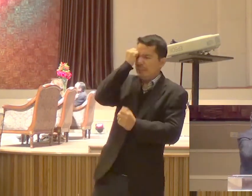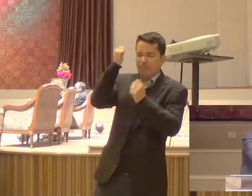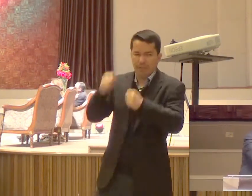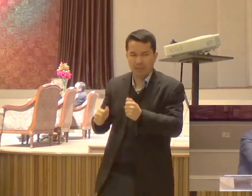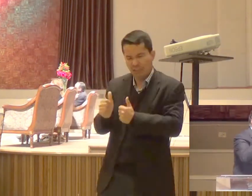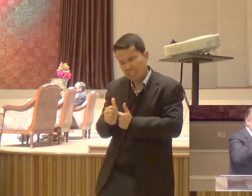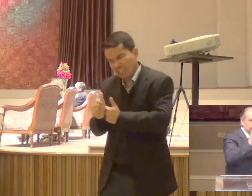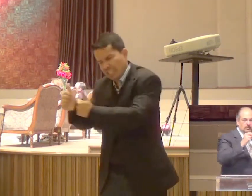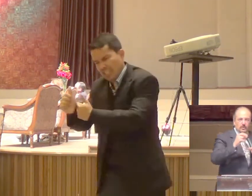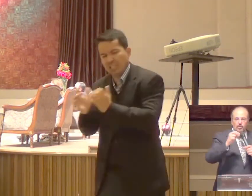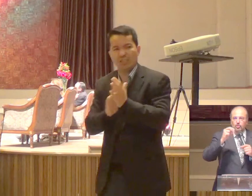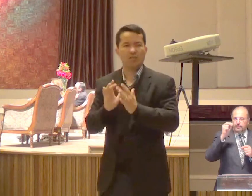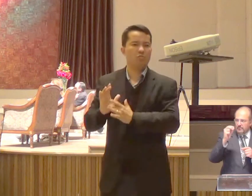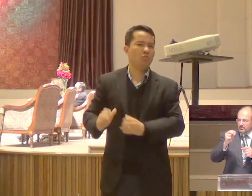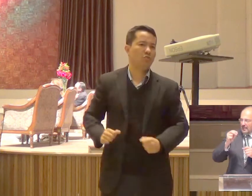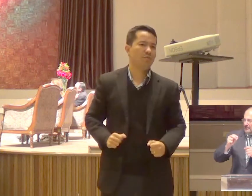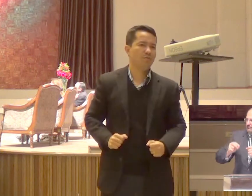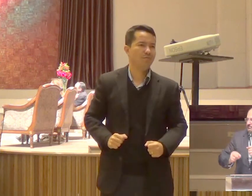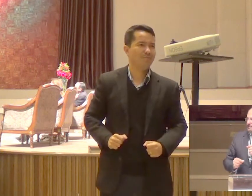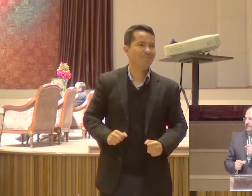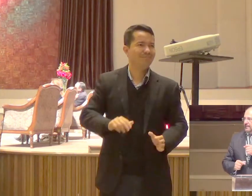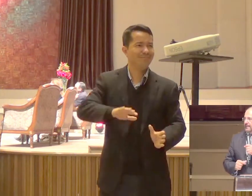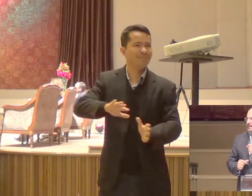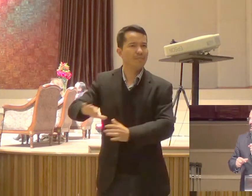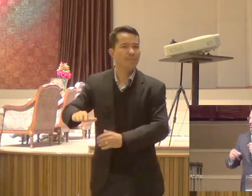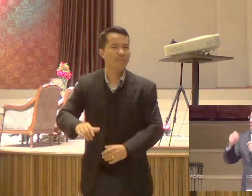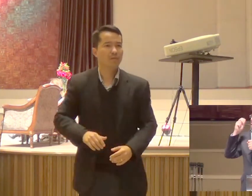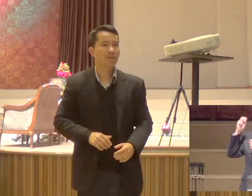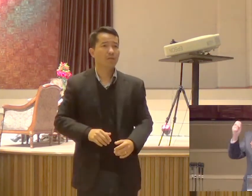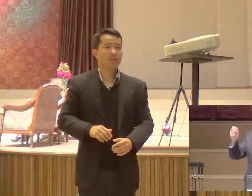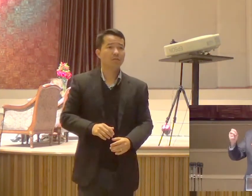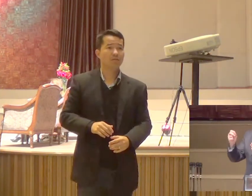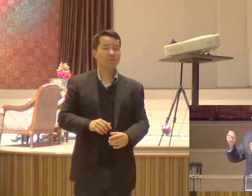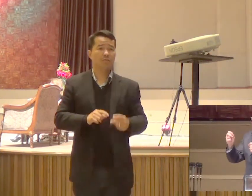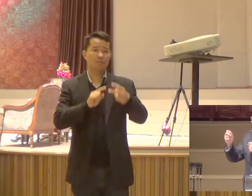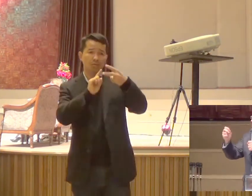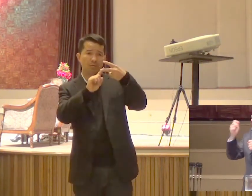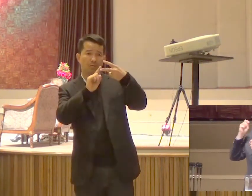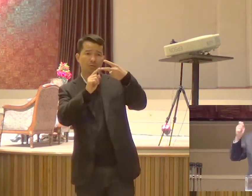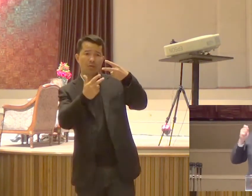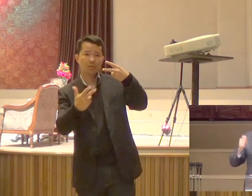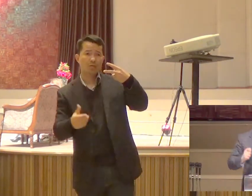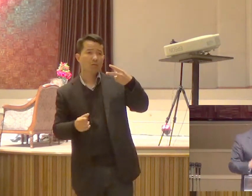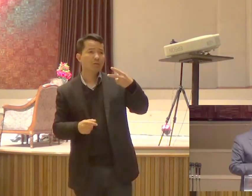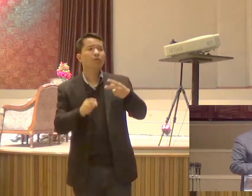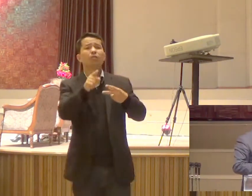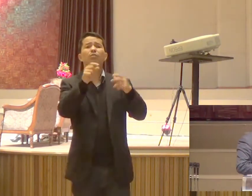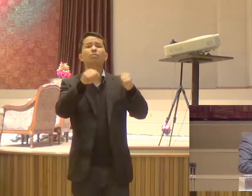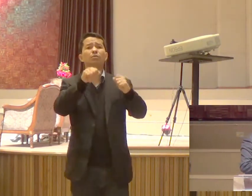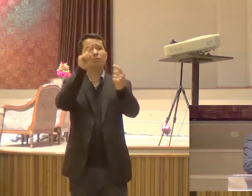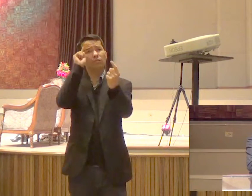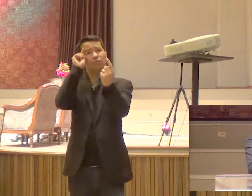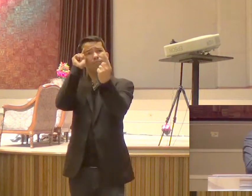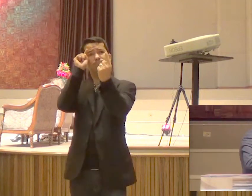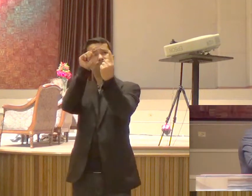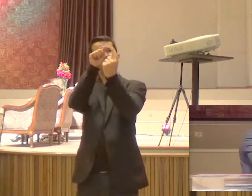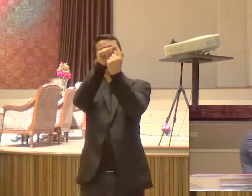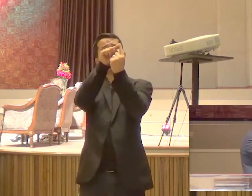Foco Do ministério Foco Conteúdo Paulo